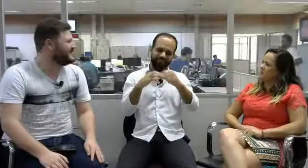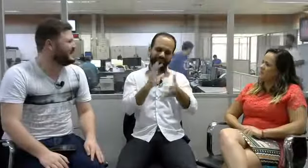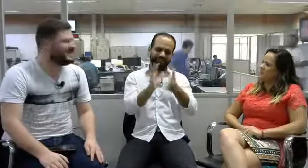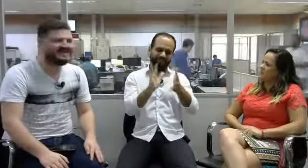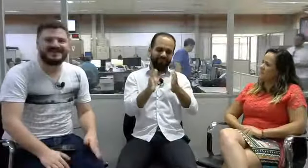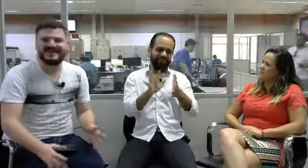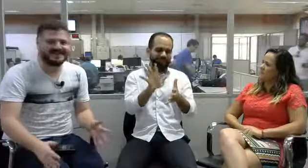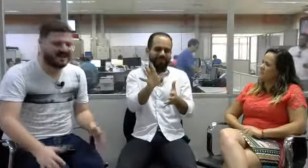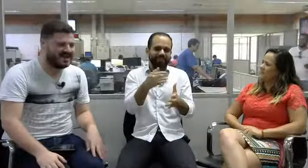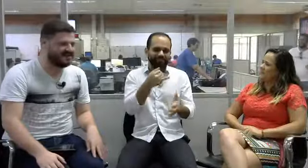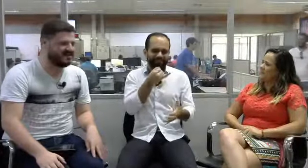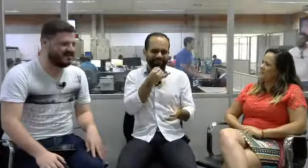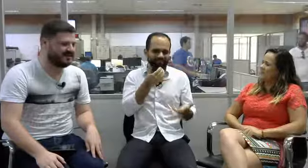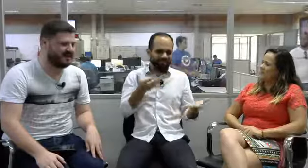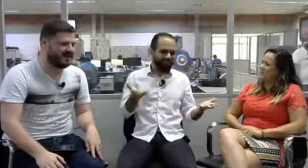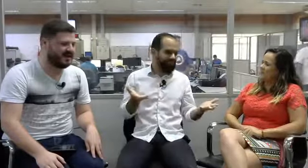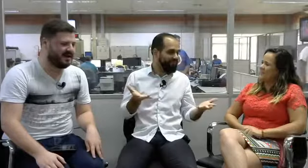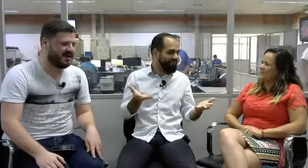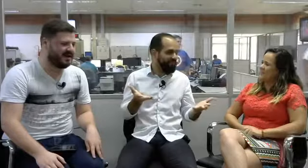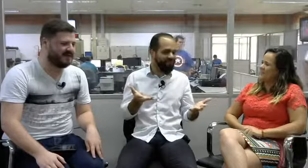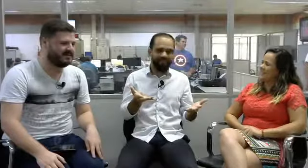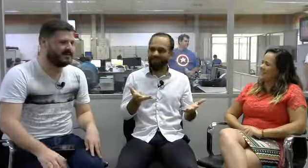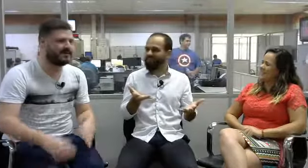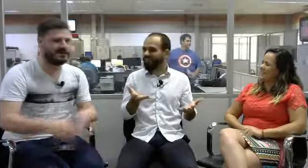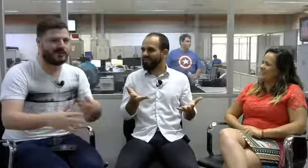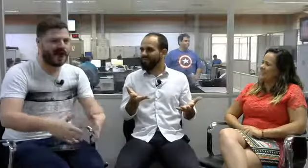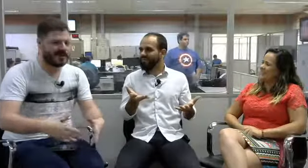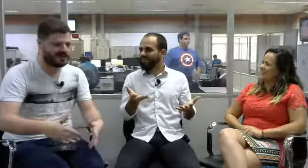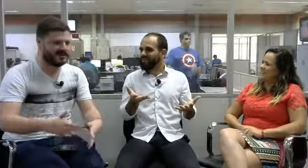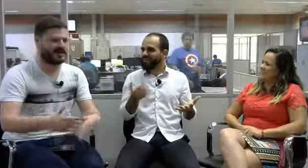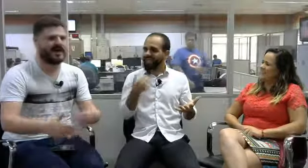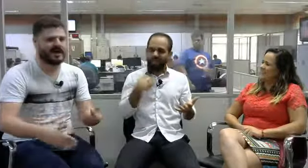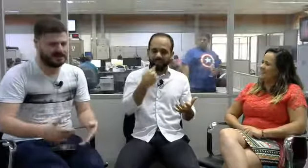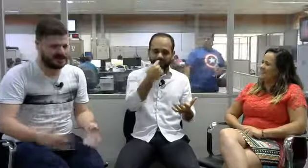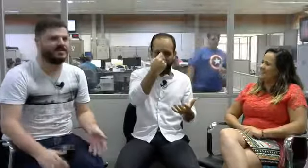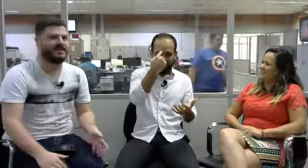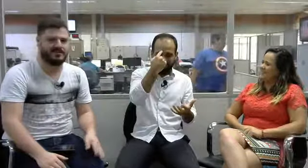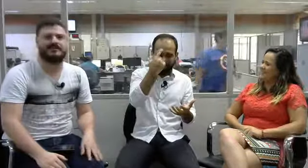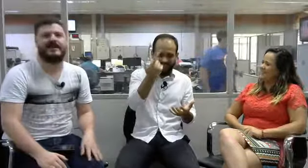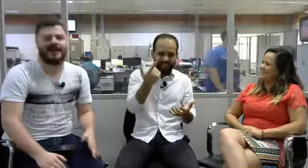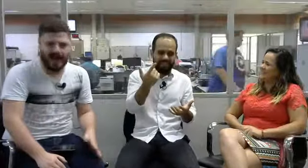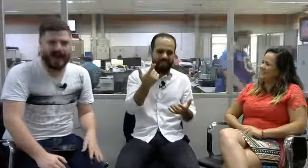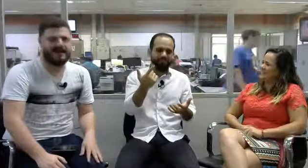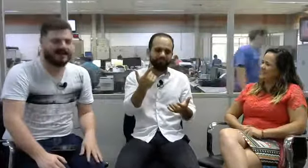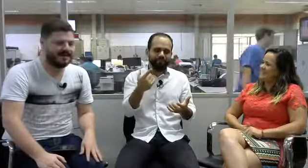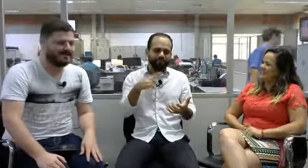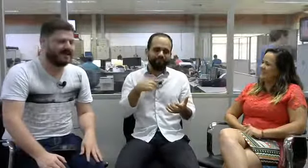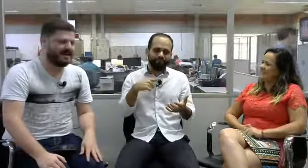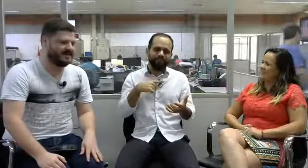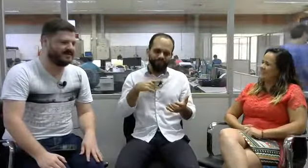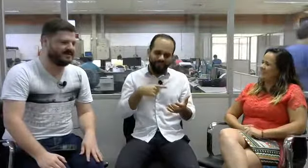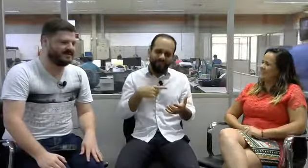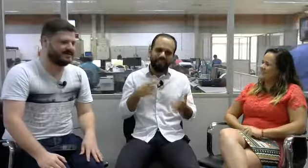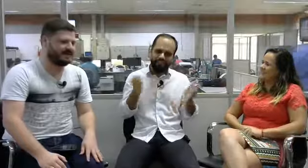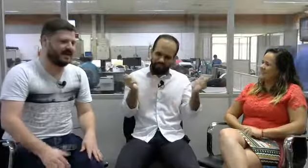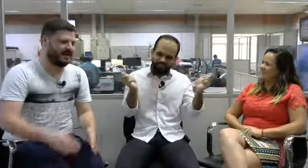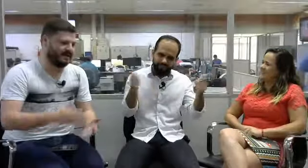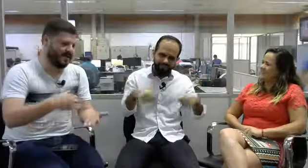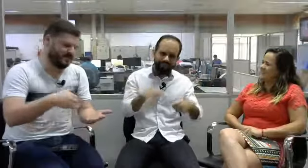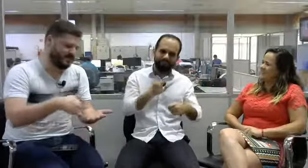mas infelizmente, não que não haja esse caminho, ele há, mas as pessoas